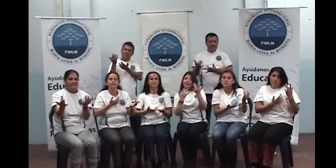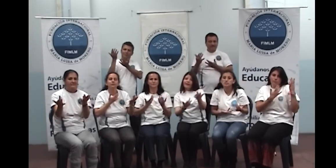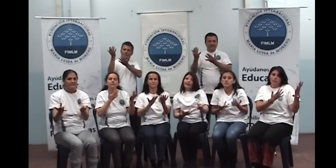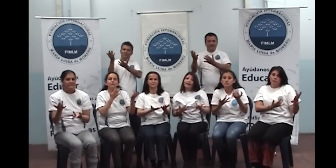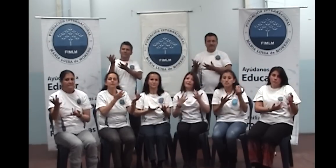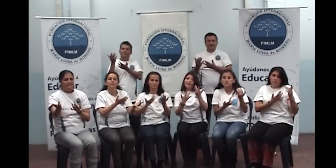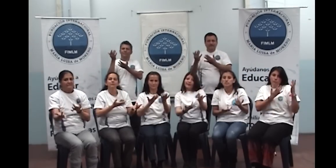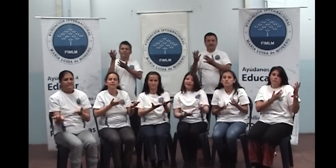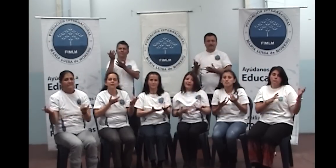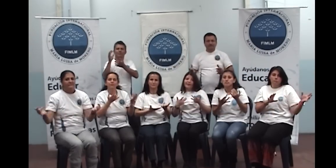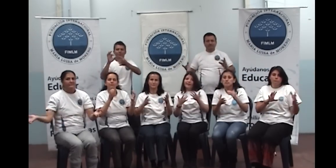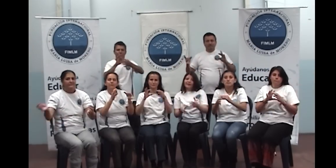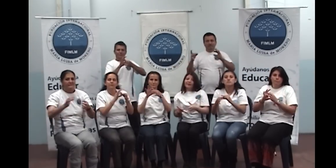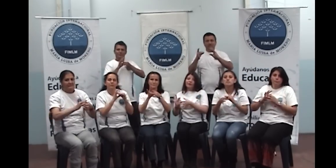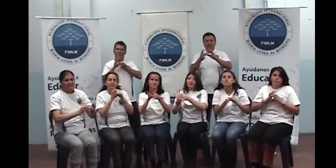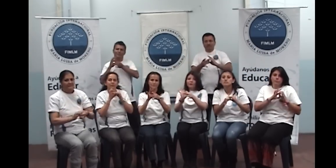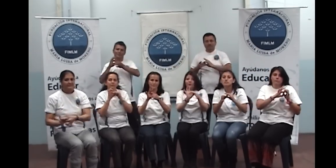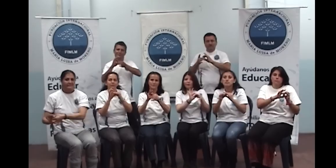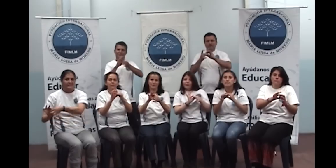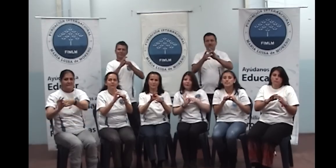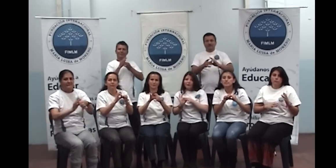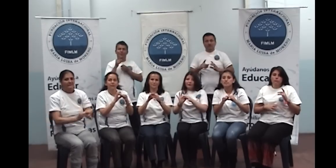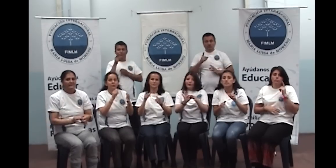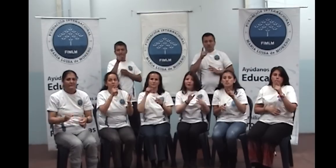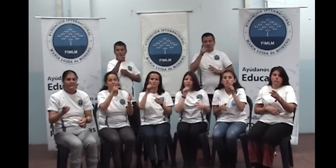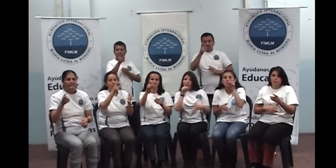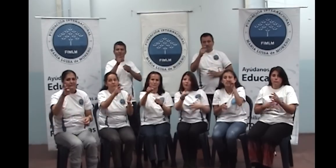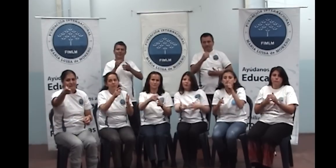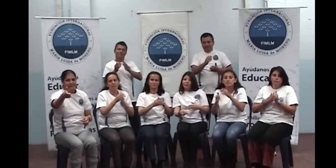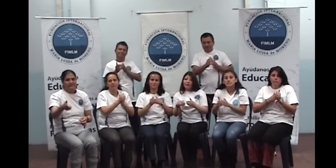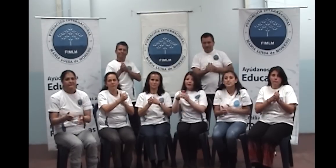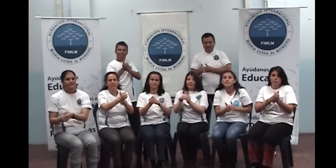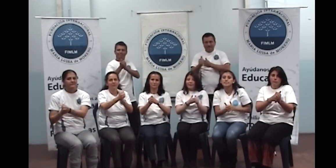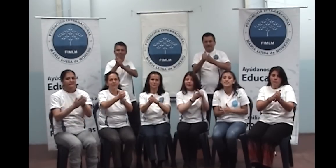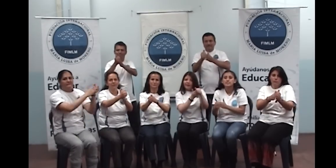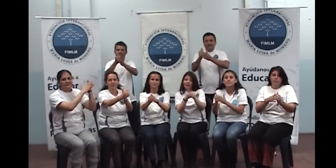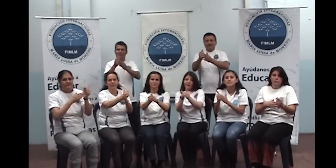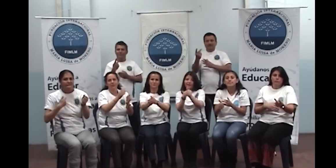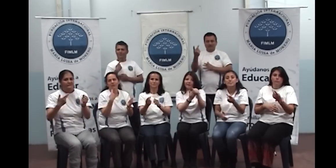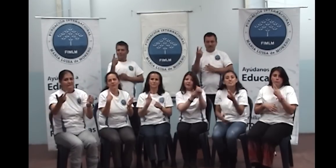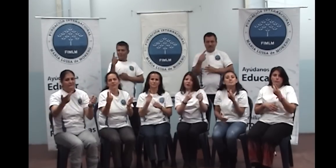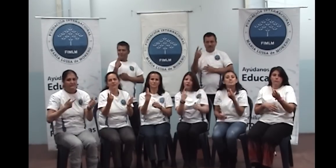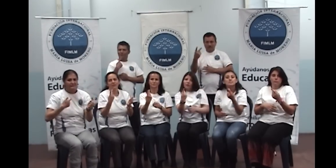esperanzas En toda mi mano construyamos